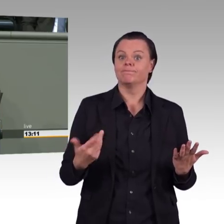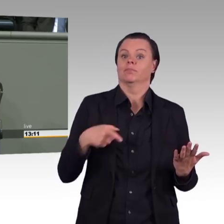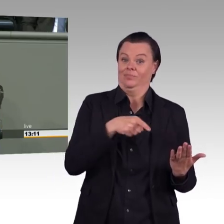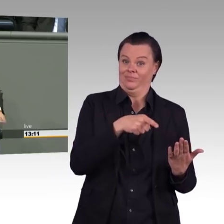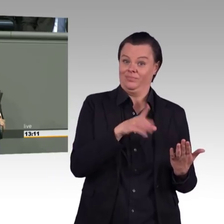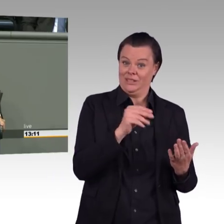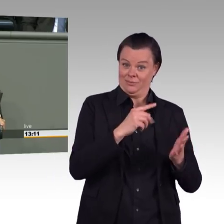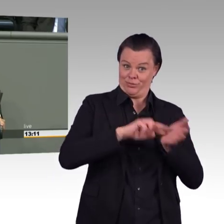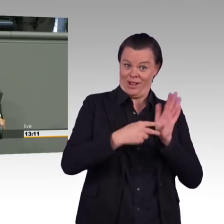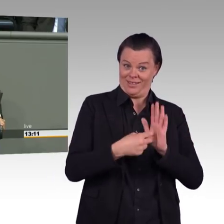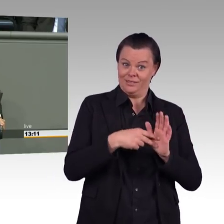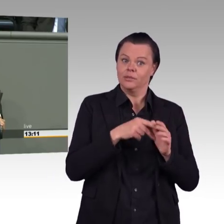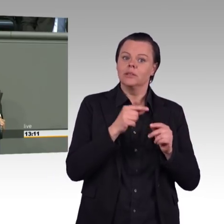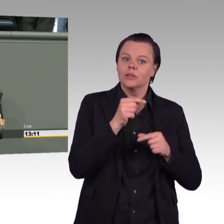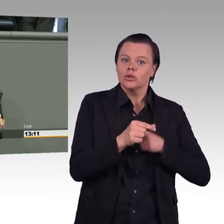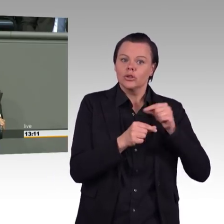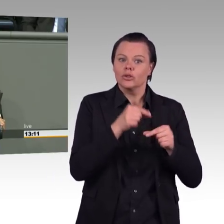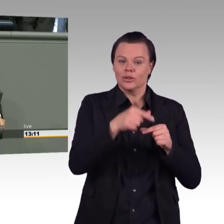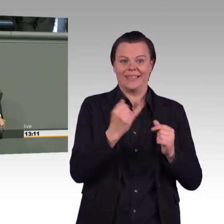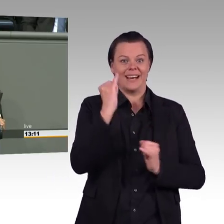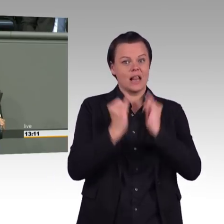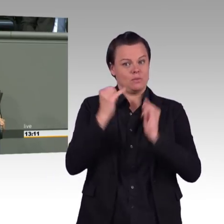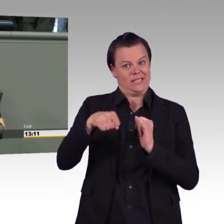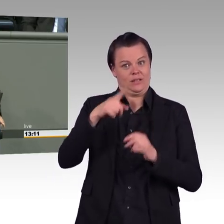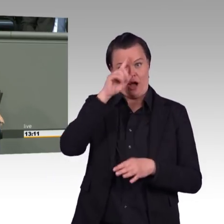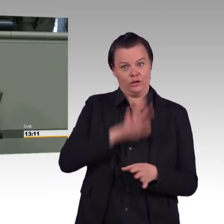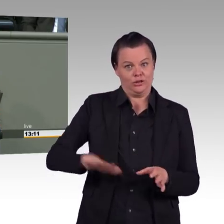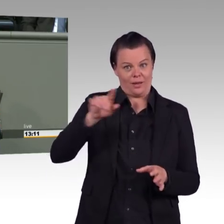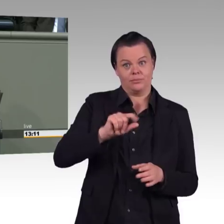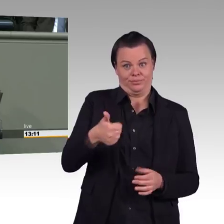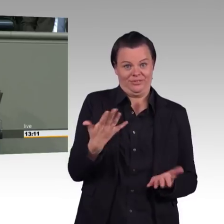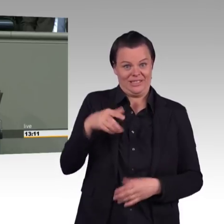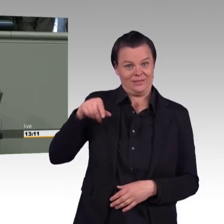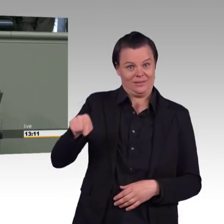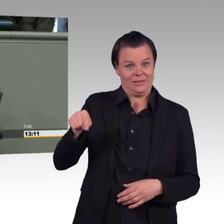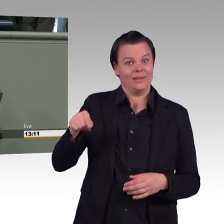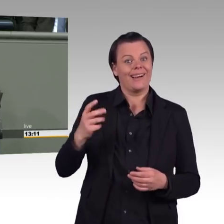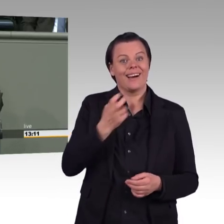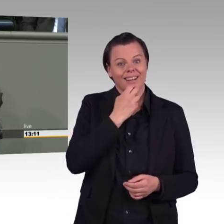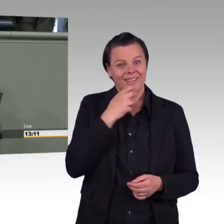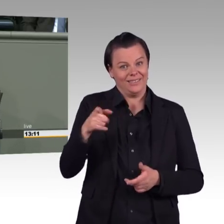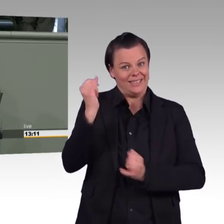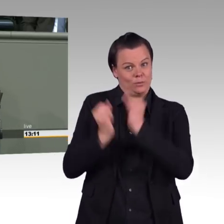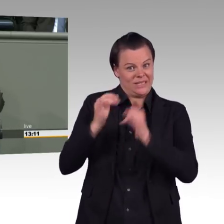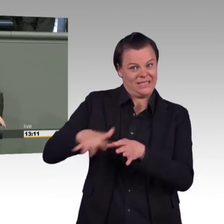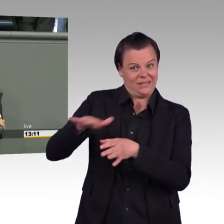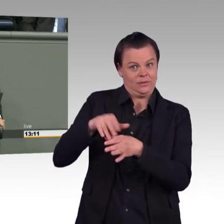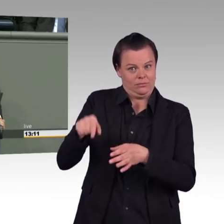Natürlich gibt es abgeschriebene Kraftwerke, das ist ja gar keine Frage. Aber Sie sprechen von der Steinkohle. Aber in Ihrem Gesetz geht es ja nicht nur um die